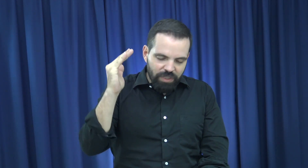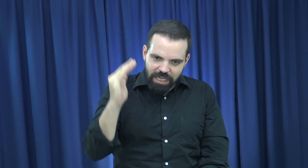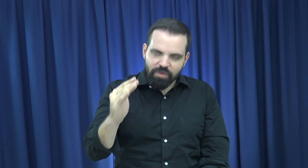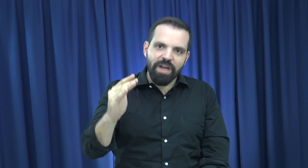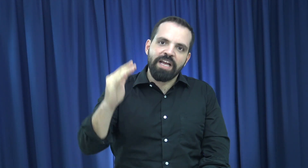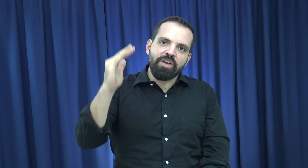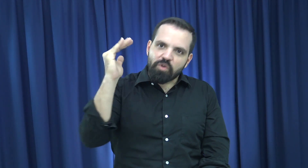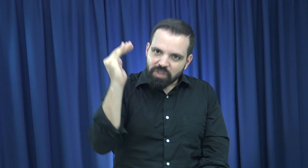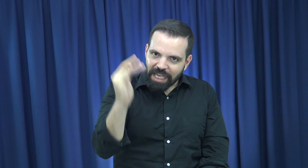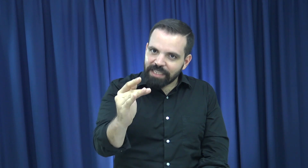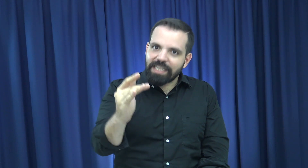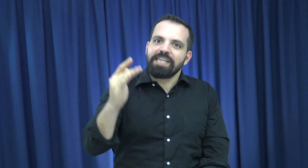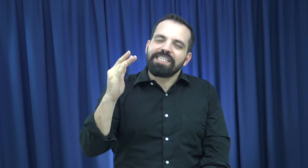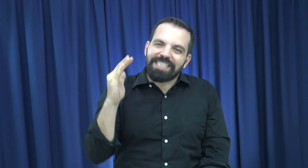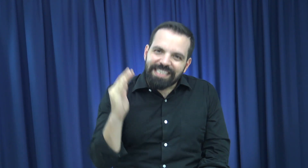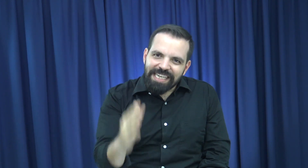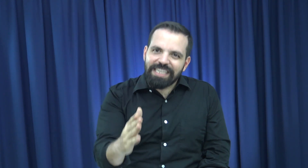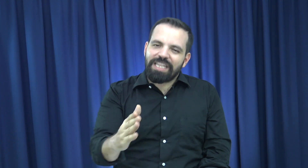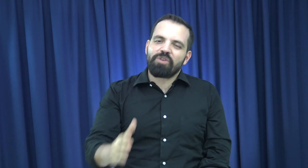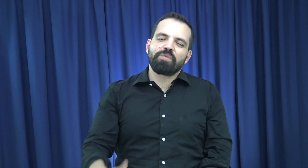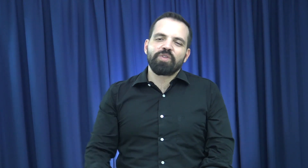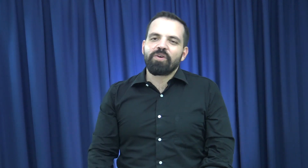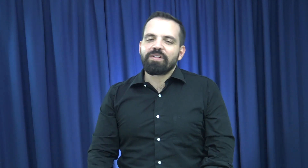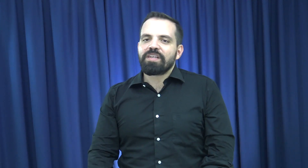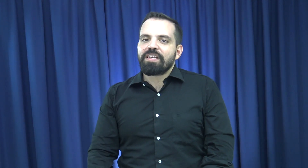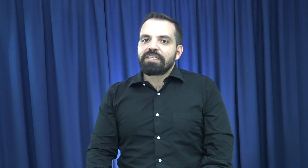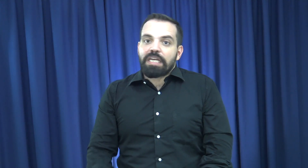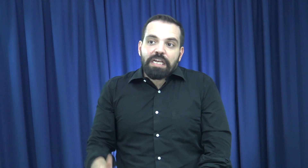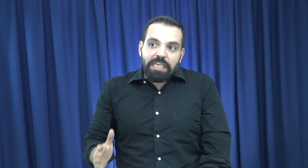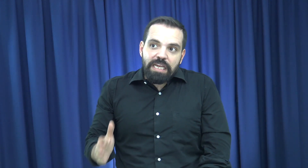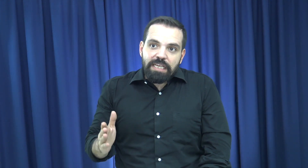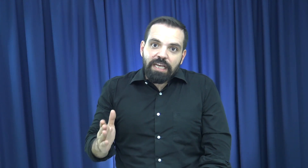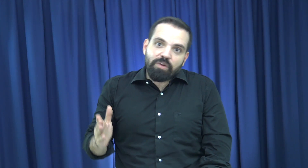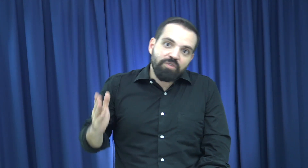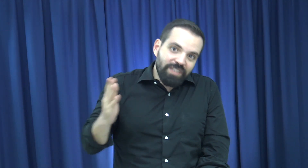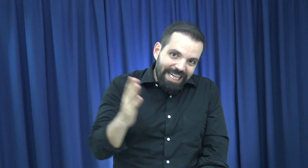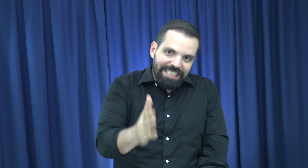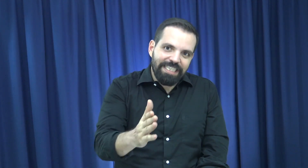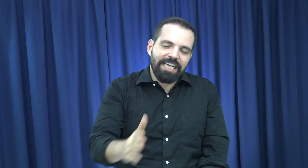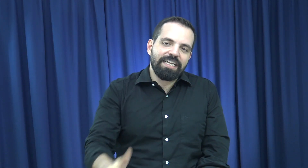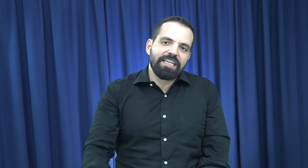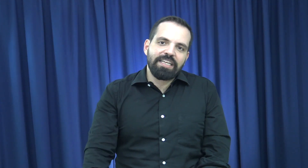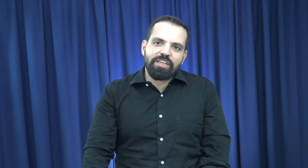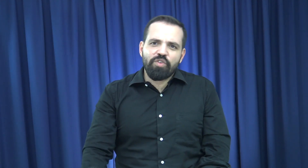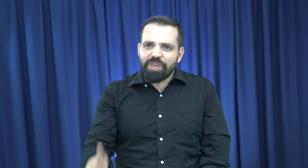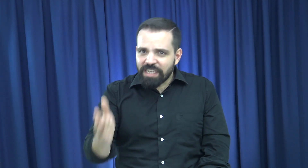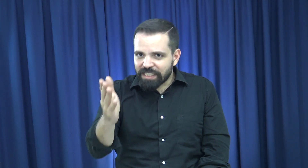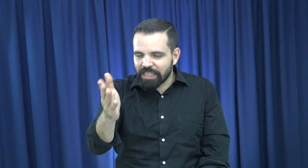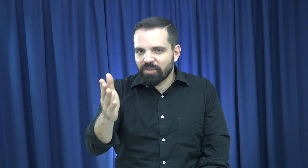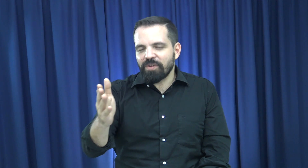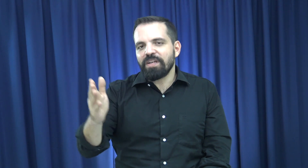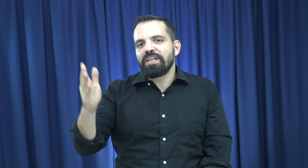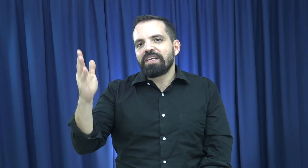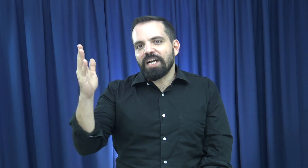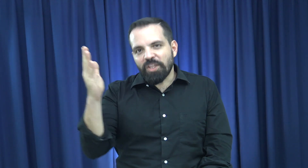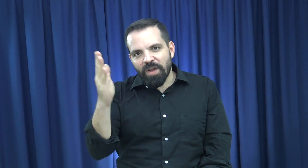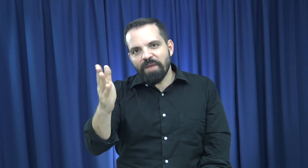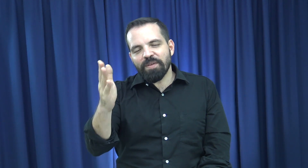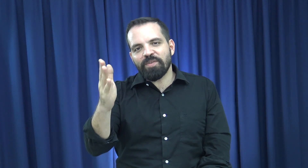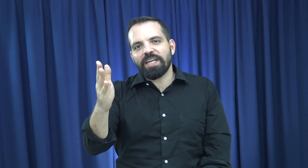continua, constante, sin interrupción. Se requiere esa constancia. Yo felicito a todas las personas